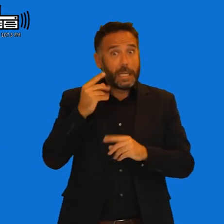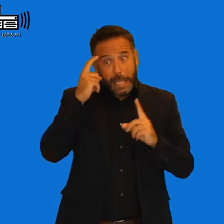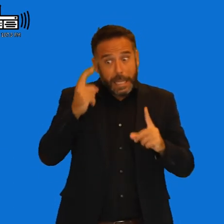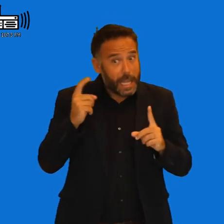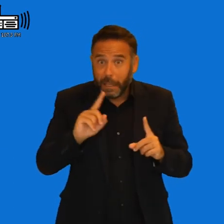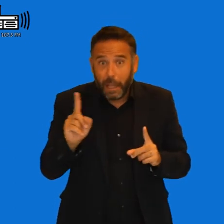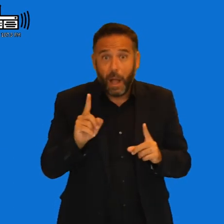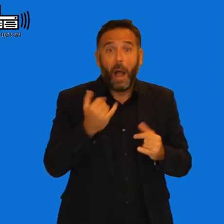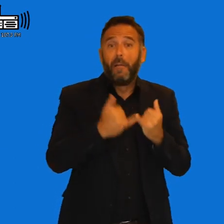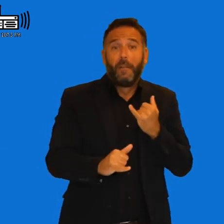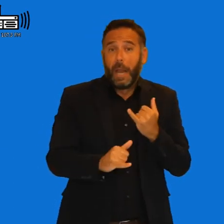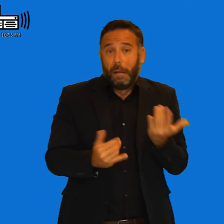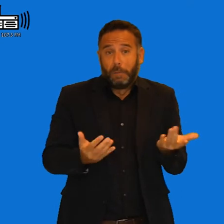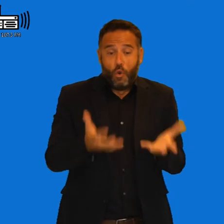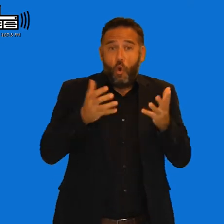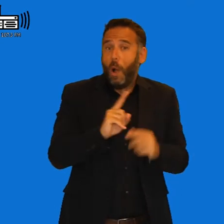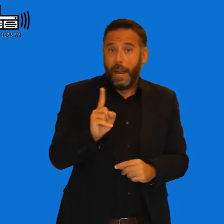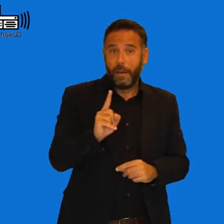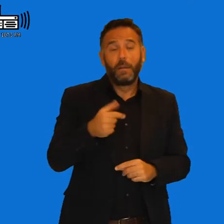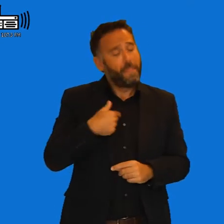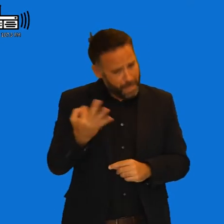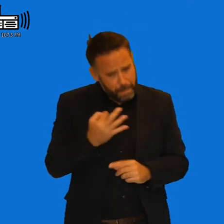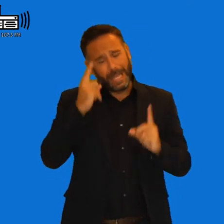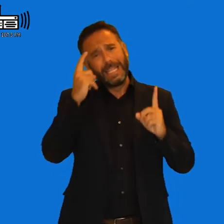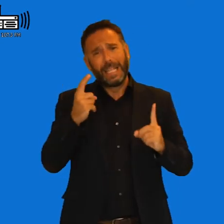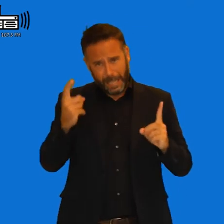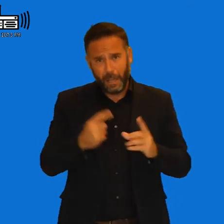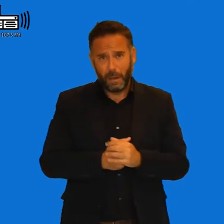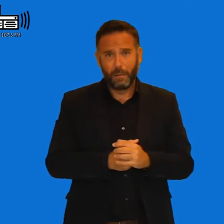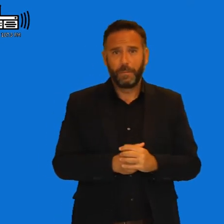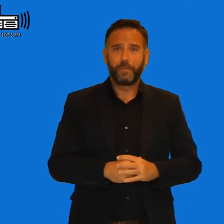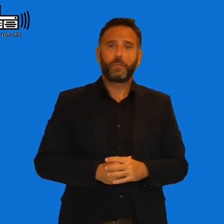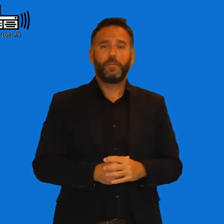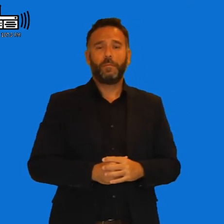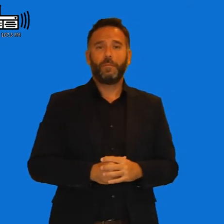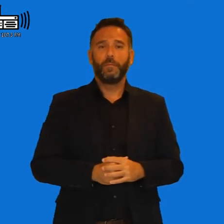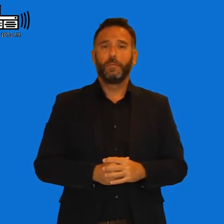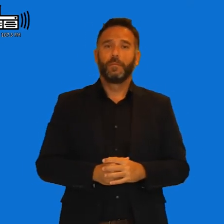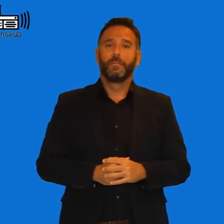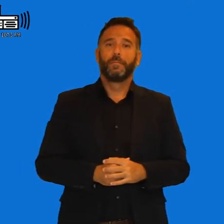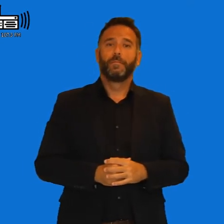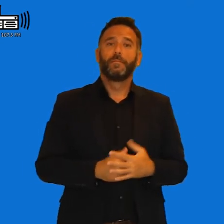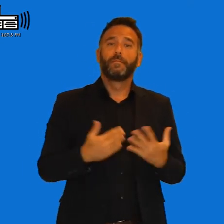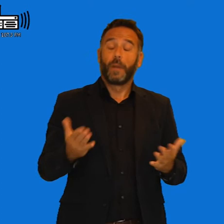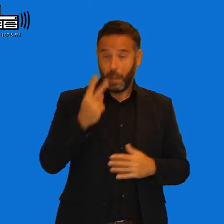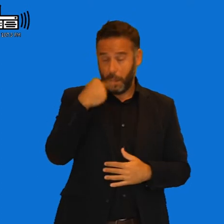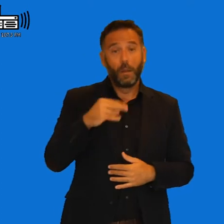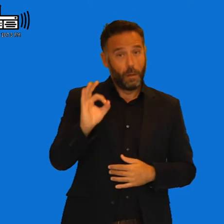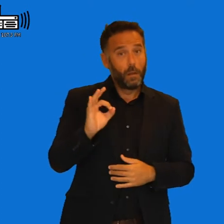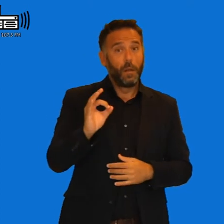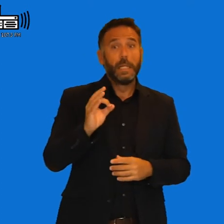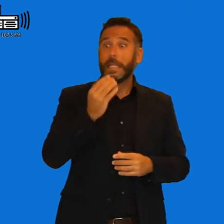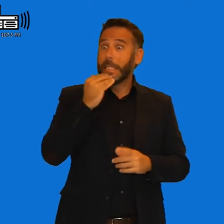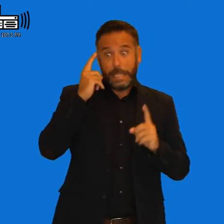pierde, así es muy aburrido vivir. Exacto. Vamos a intentarlo y... Vamos a intentarlo. La verdad es que sí. Que muchas veces más gana el que lo